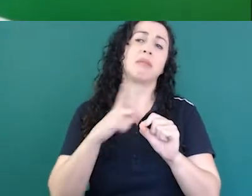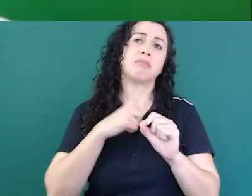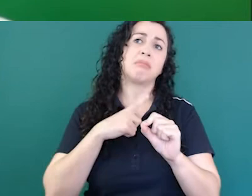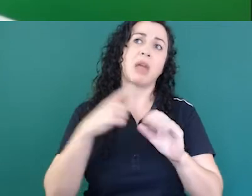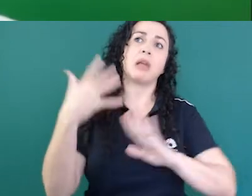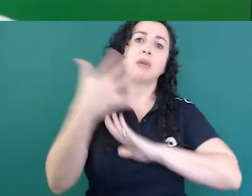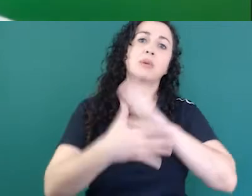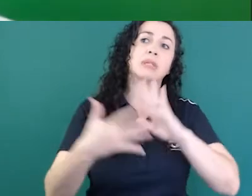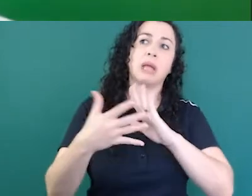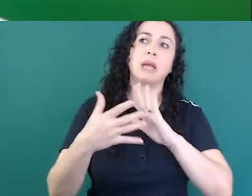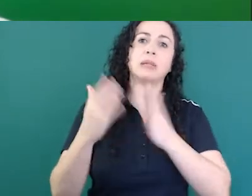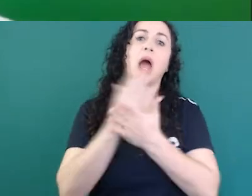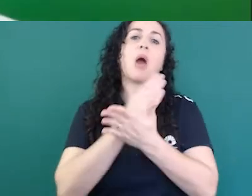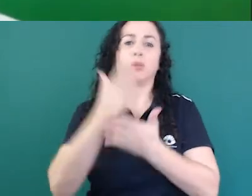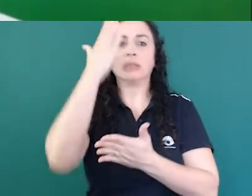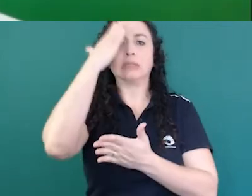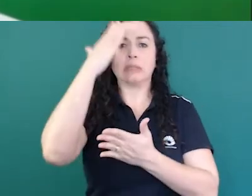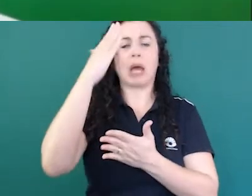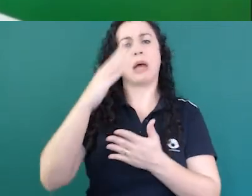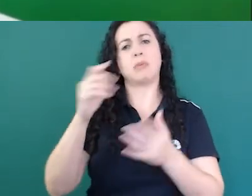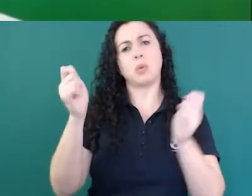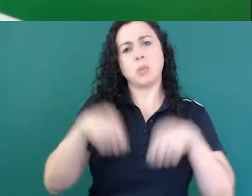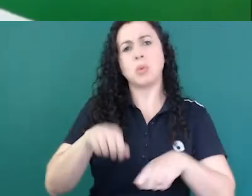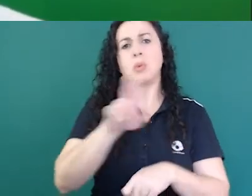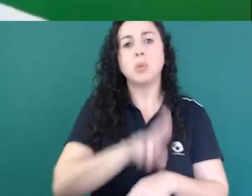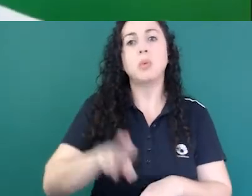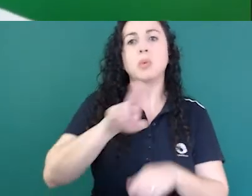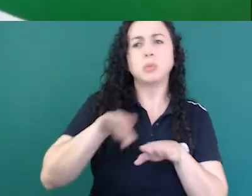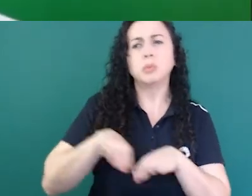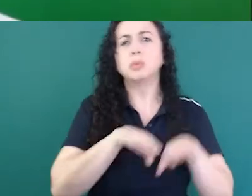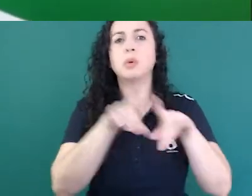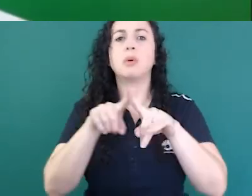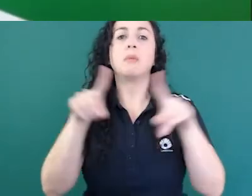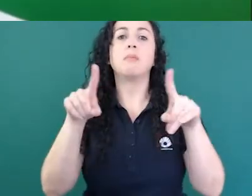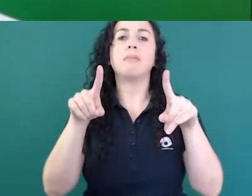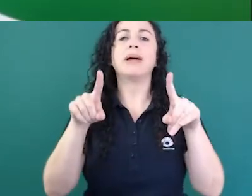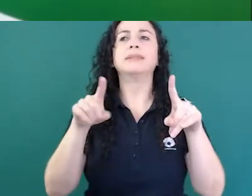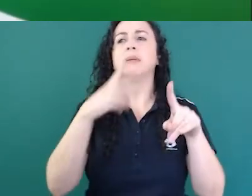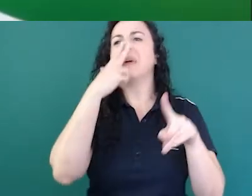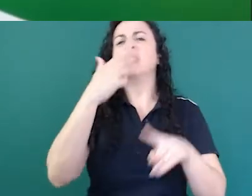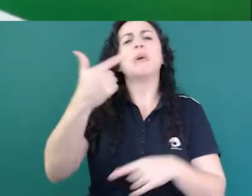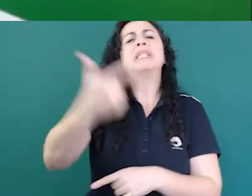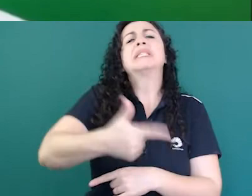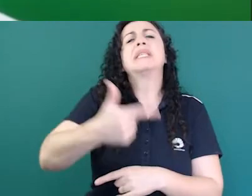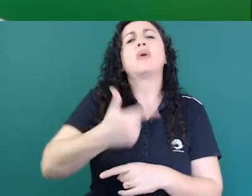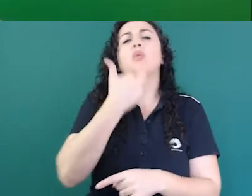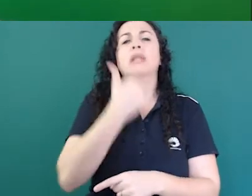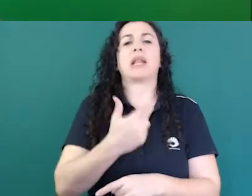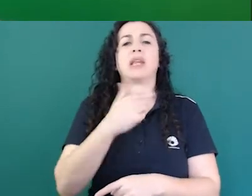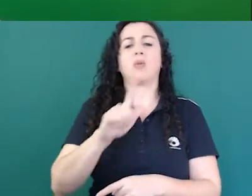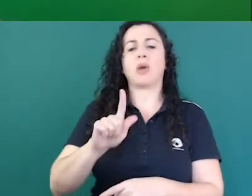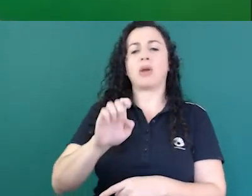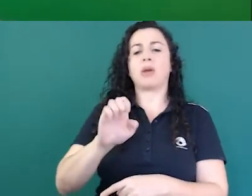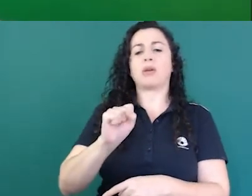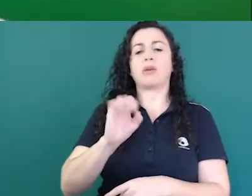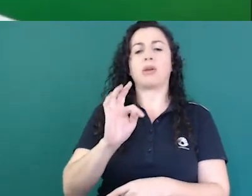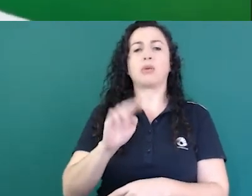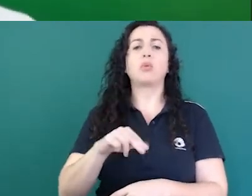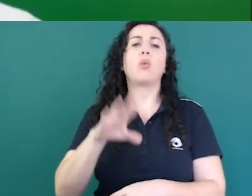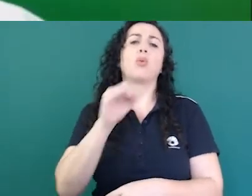mas nesse segundo, nesse, eu diria assim, um segundo momento, como uma segunda língua de sinais, a pessoa, assim como o